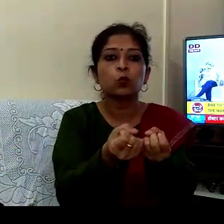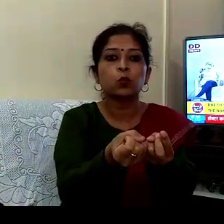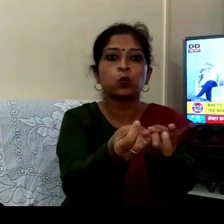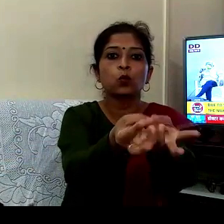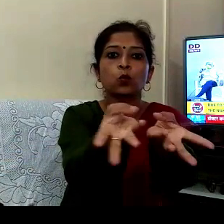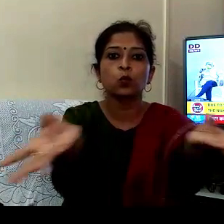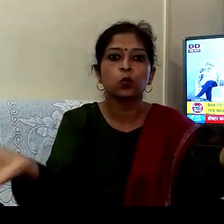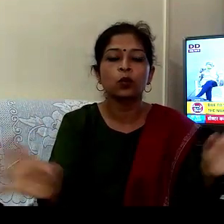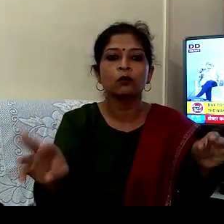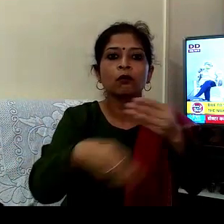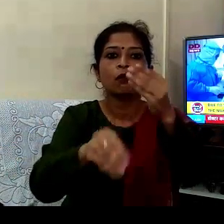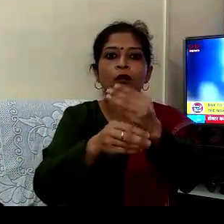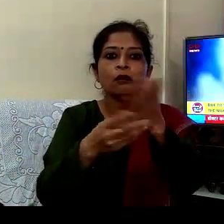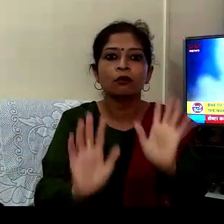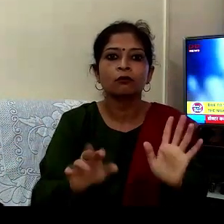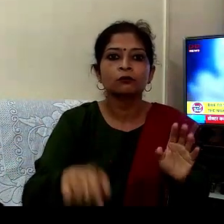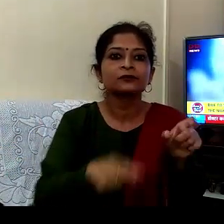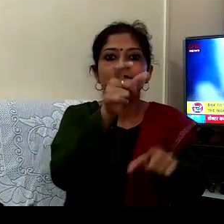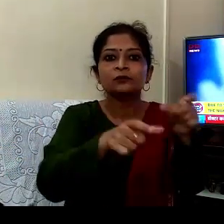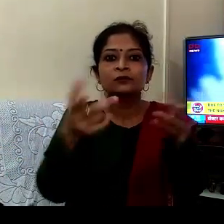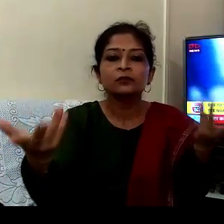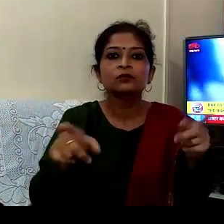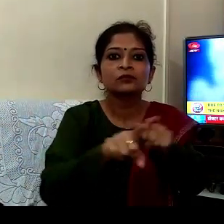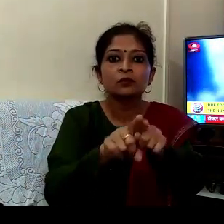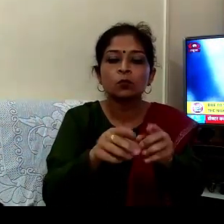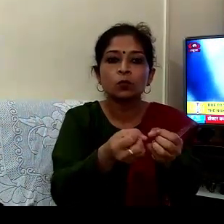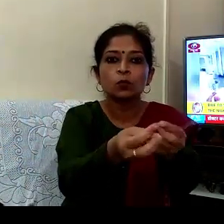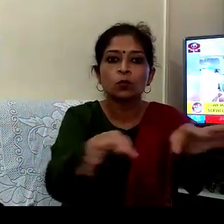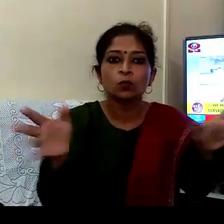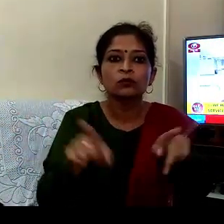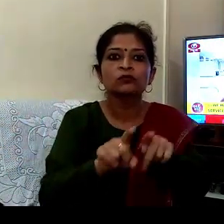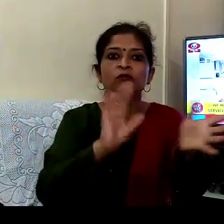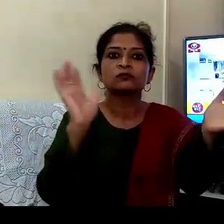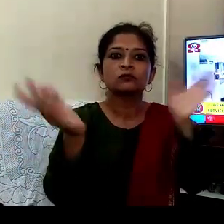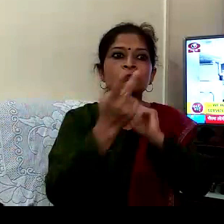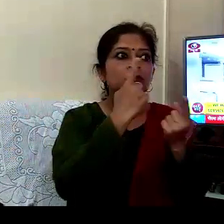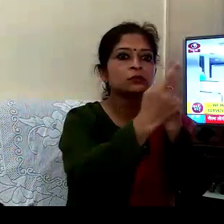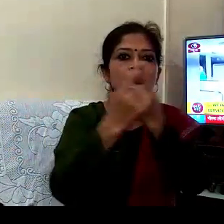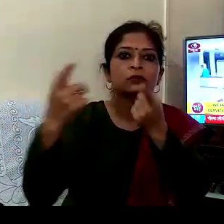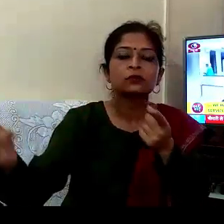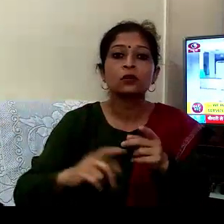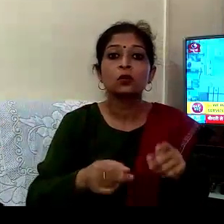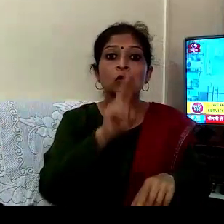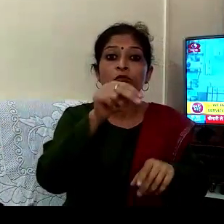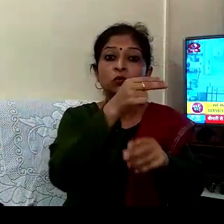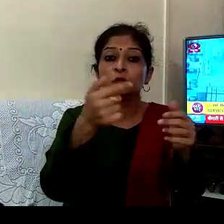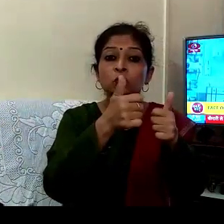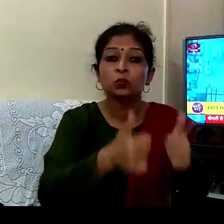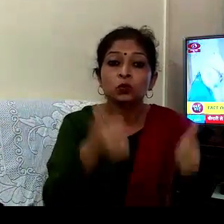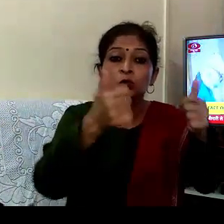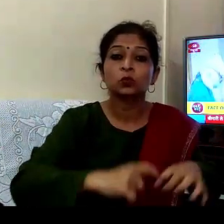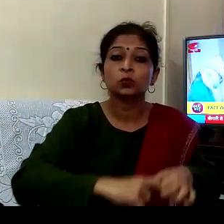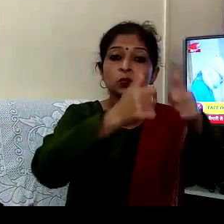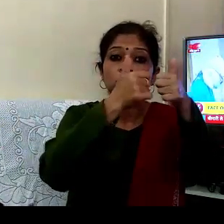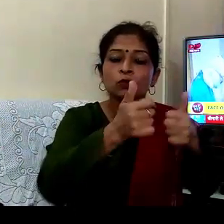اچانک ہونے واری اس وردی کی وجہ سے بیدیشوں میں ہم نے اچھی س اچھی سواست سیوہ کو جواب دیتے